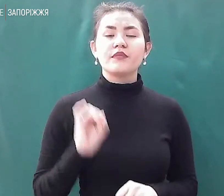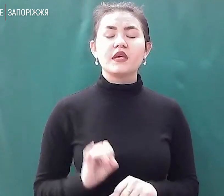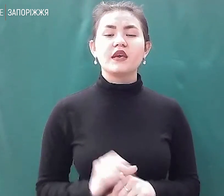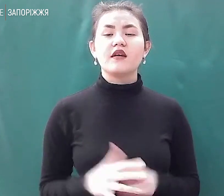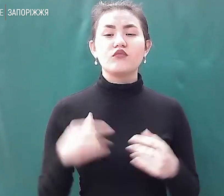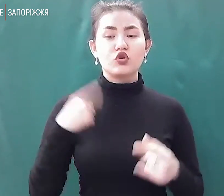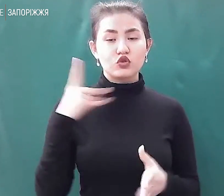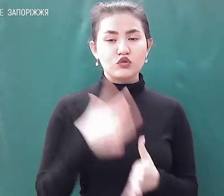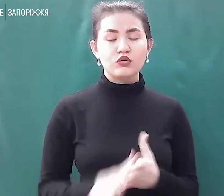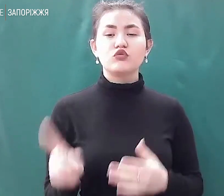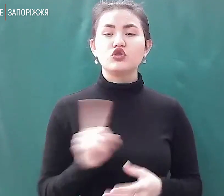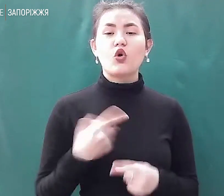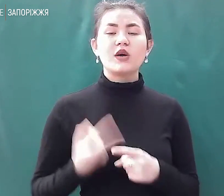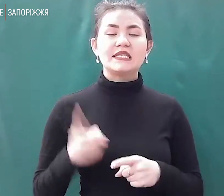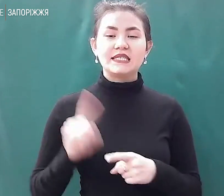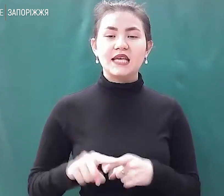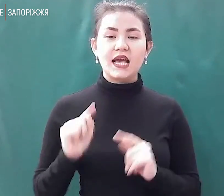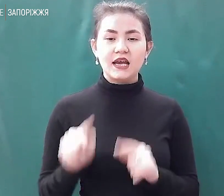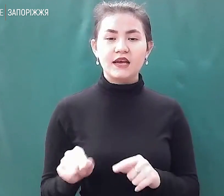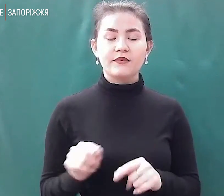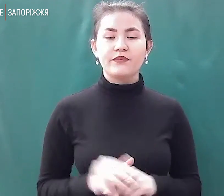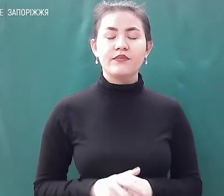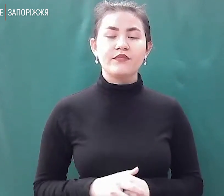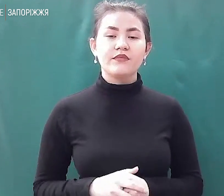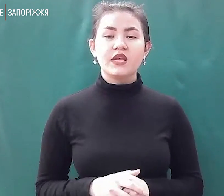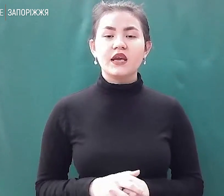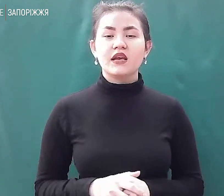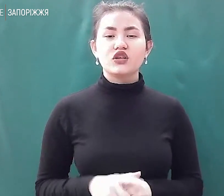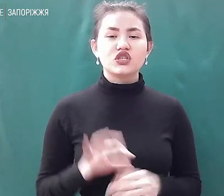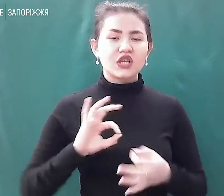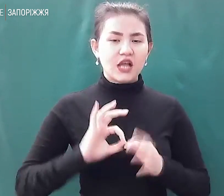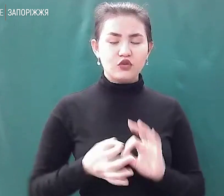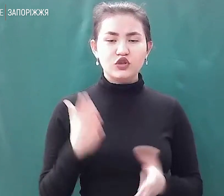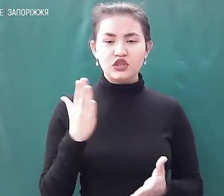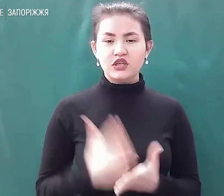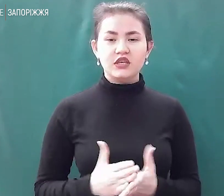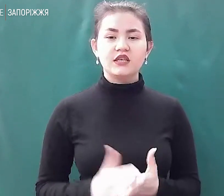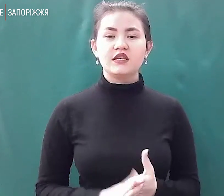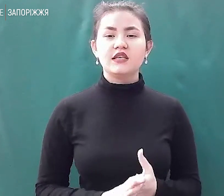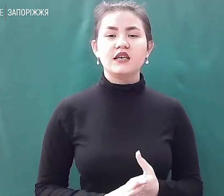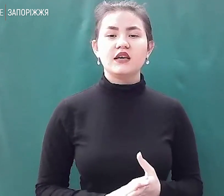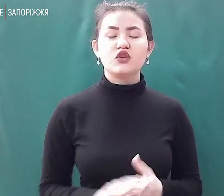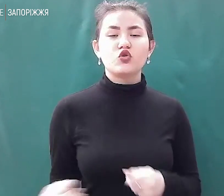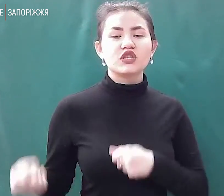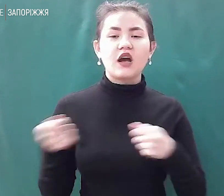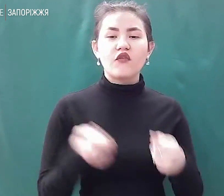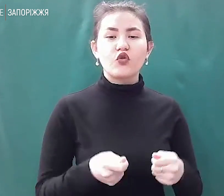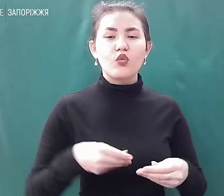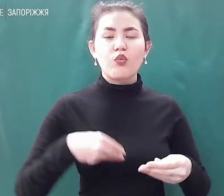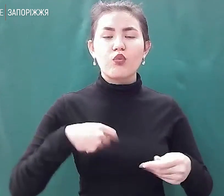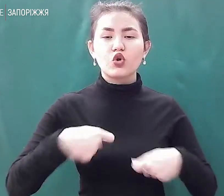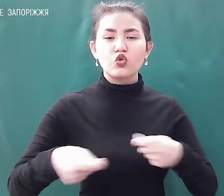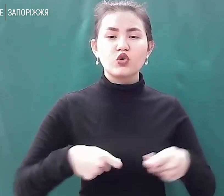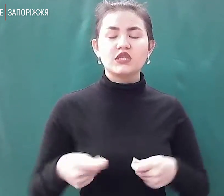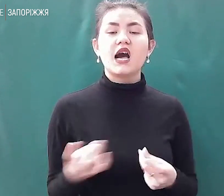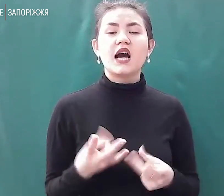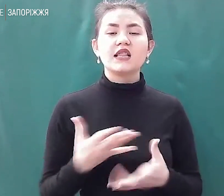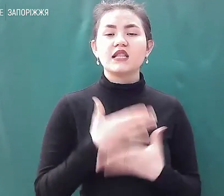це є складнощі з доставкою продуктів, але вони не мають одного морального права ставити такі